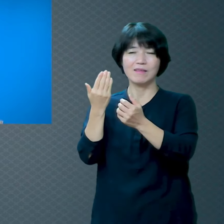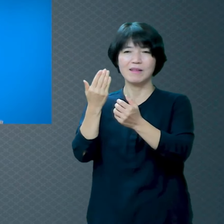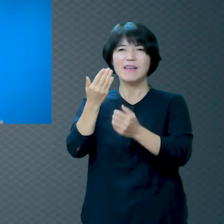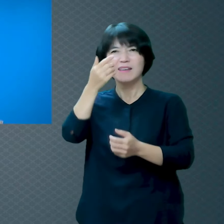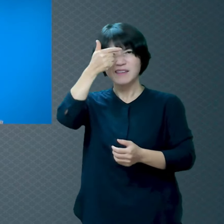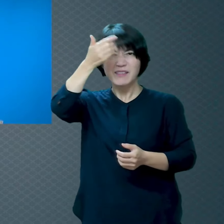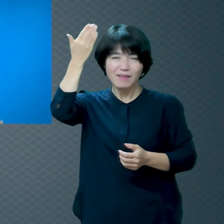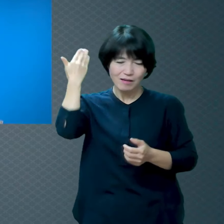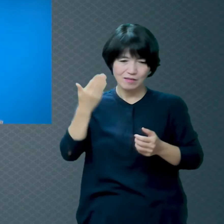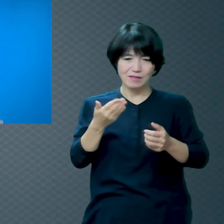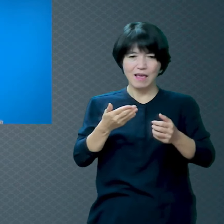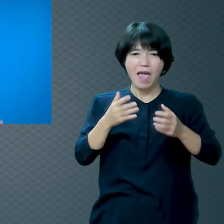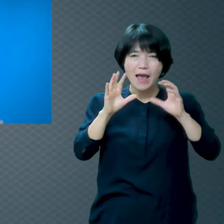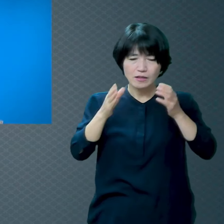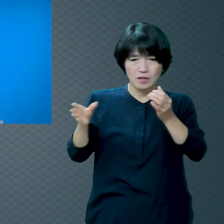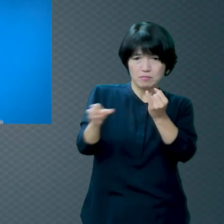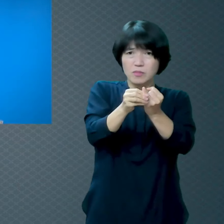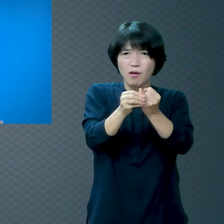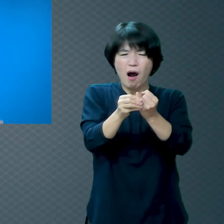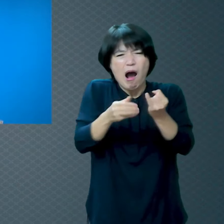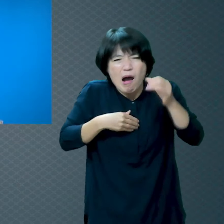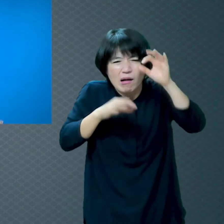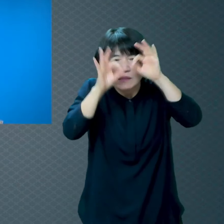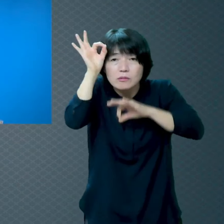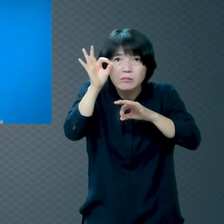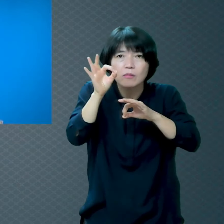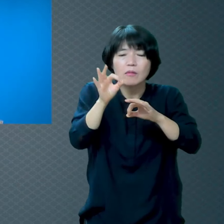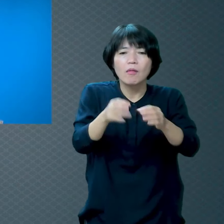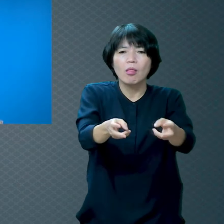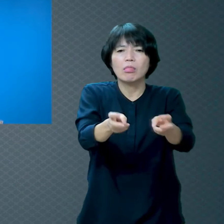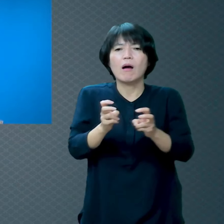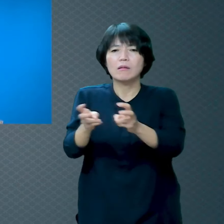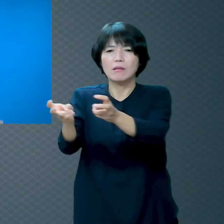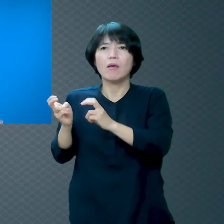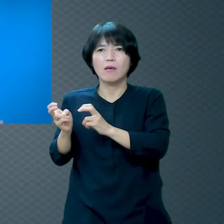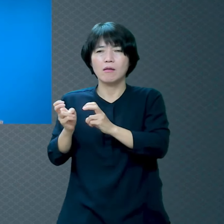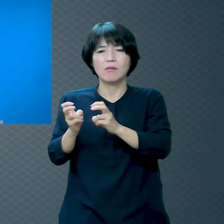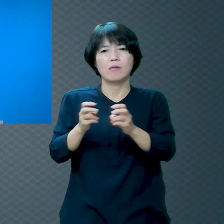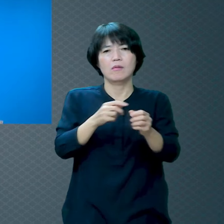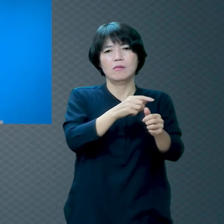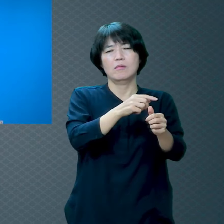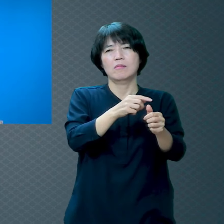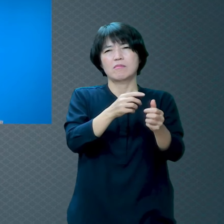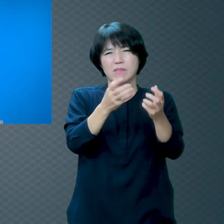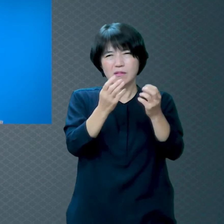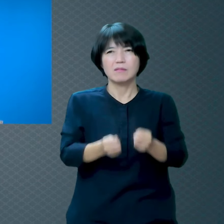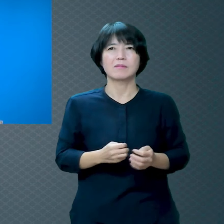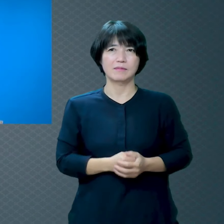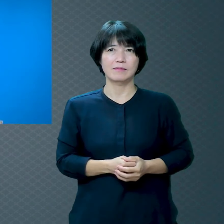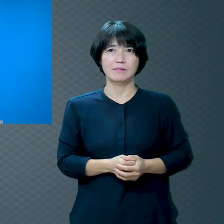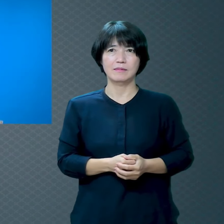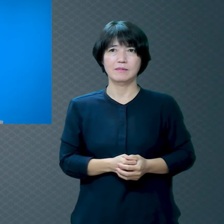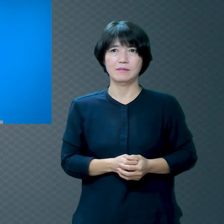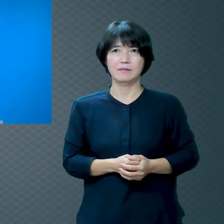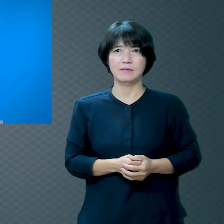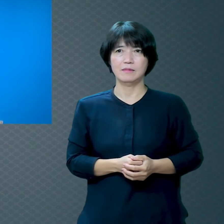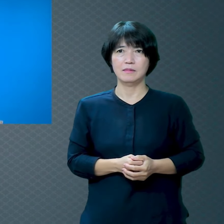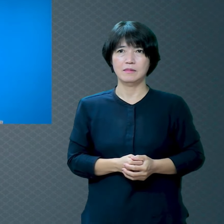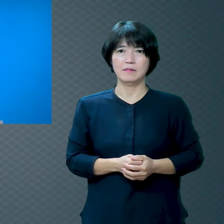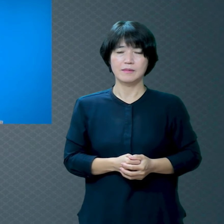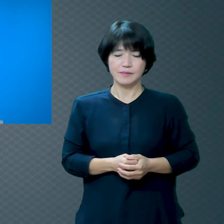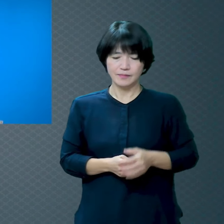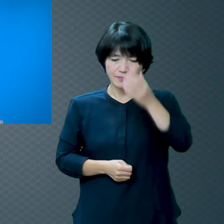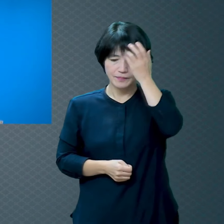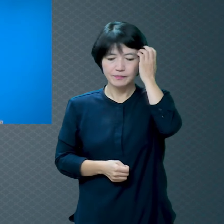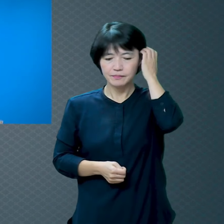시대가 어려웠으니까 아이가 생기면 이렇게 낙태시키는 경우가 많았어요 저희